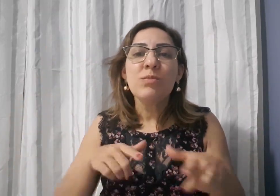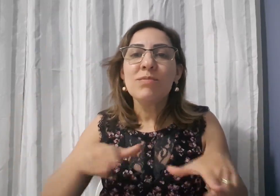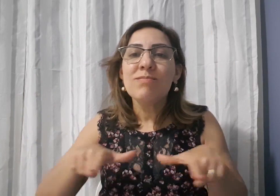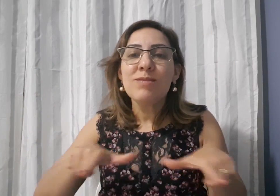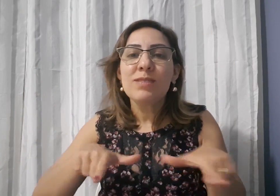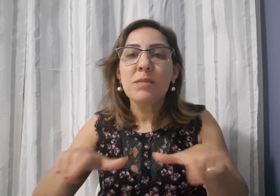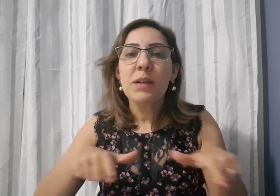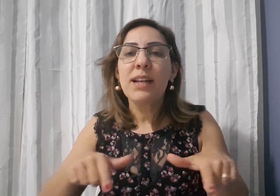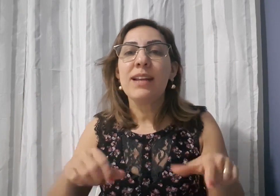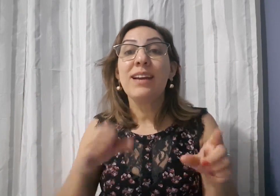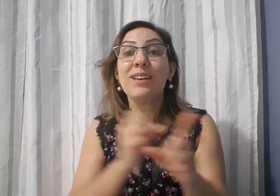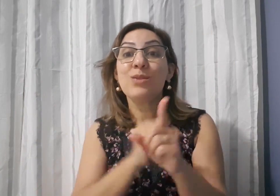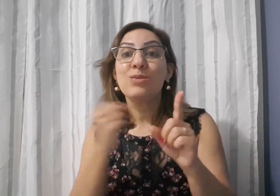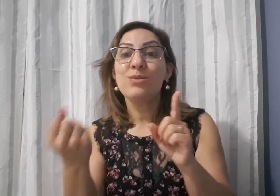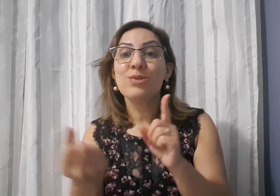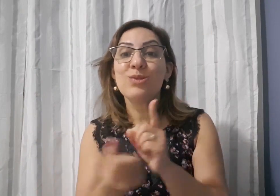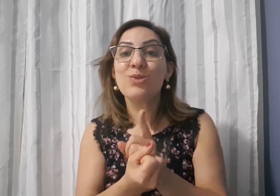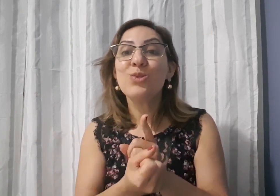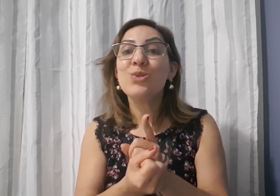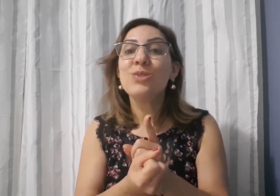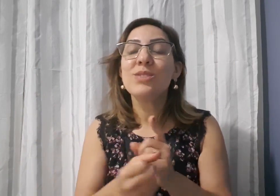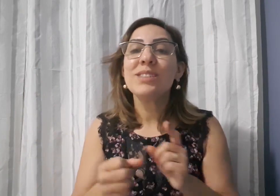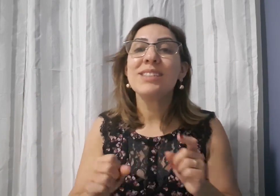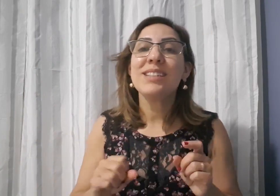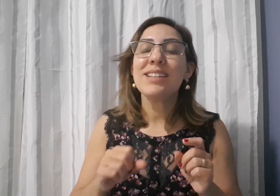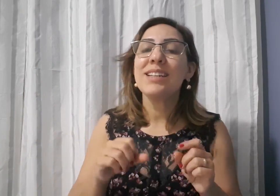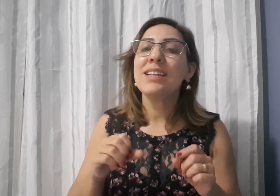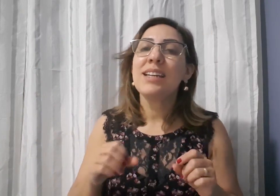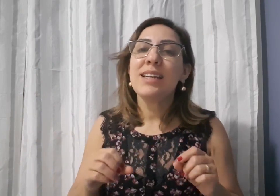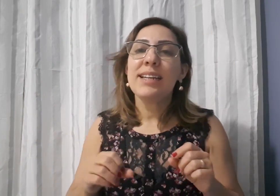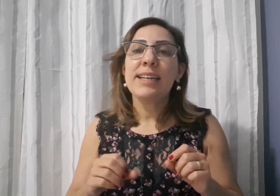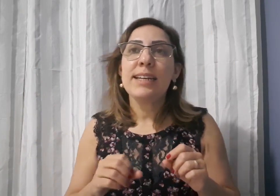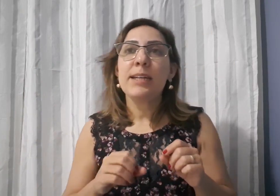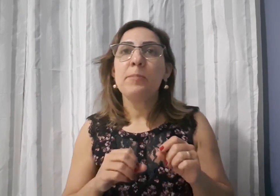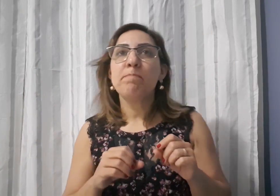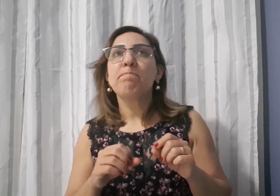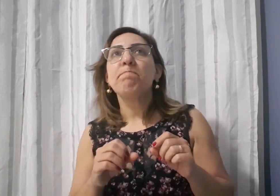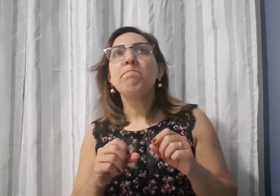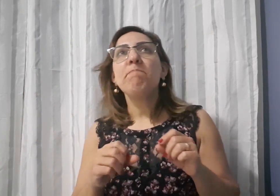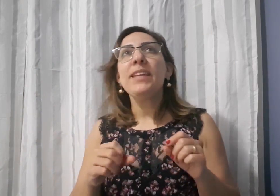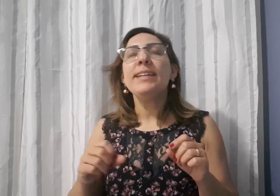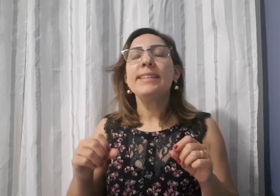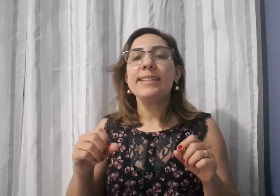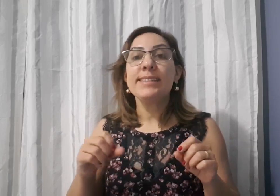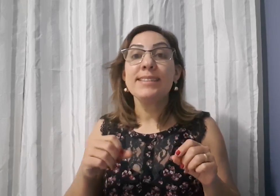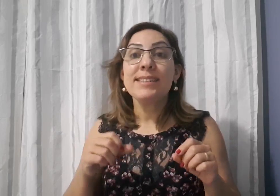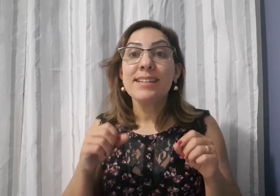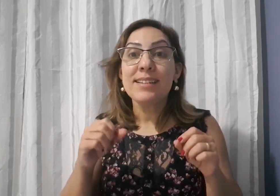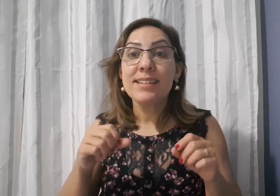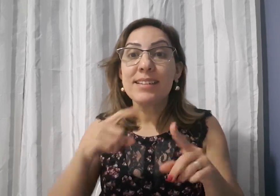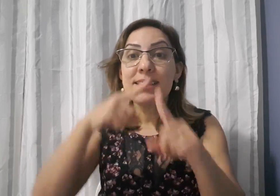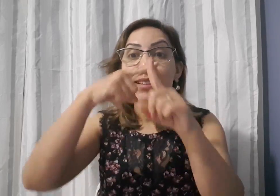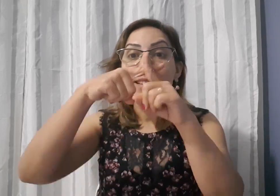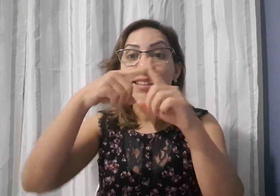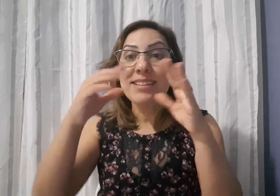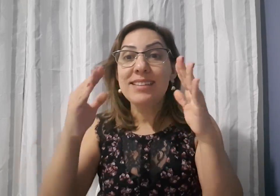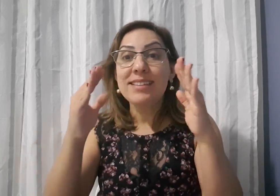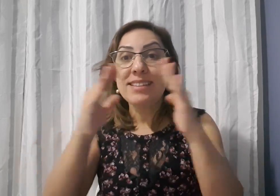E trabalhar com isso ajuda a sociedade a se desenvolver também Na minha igreja,